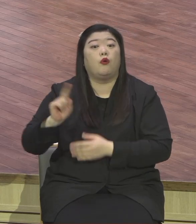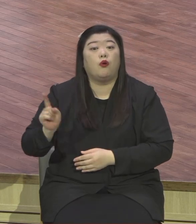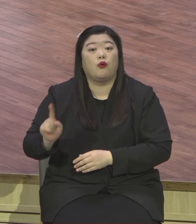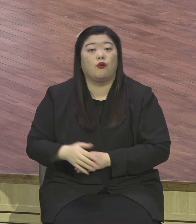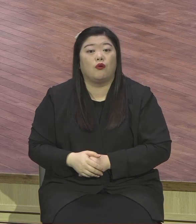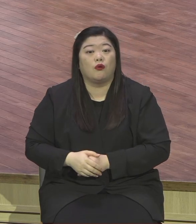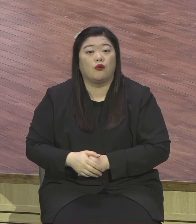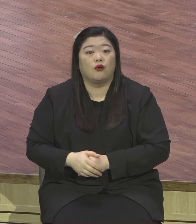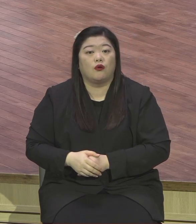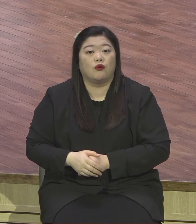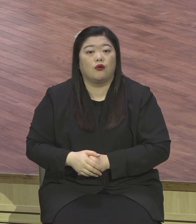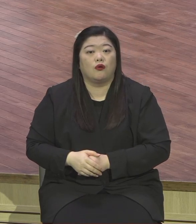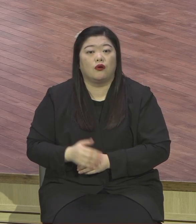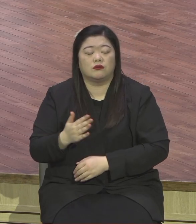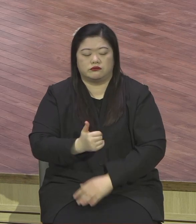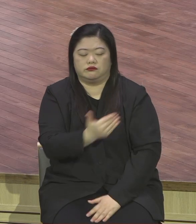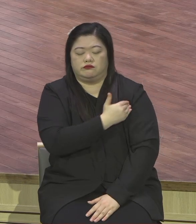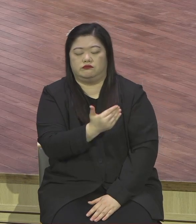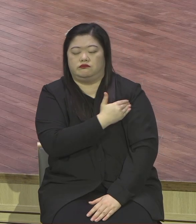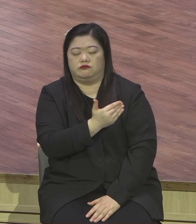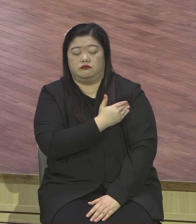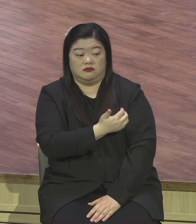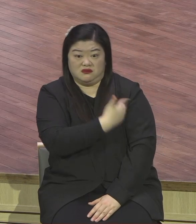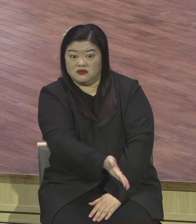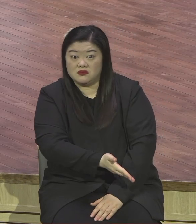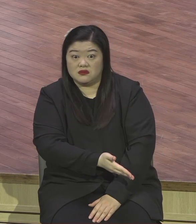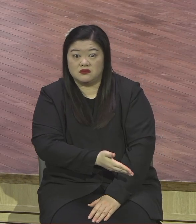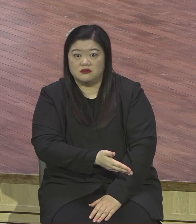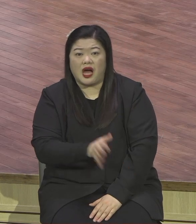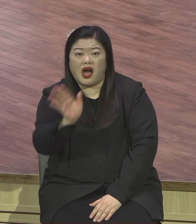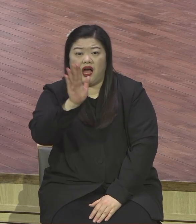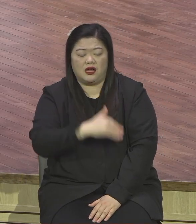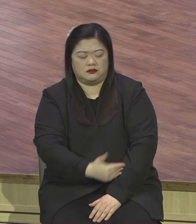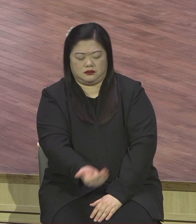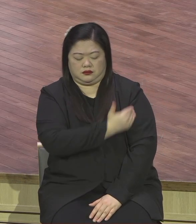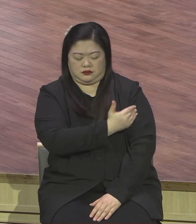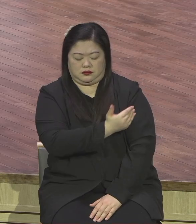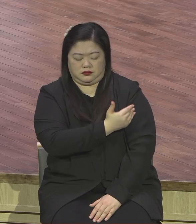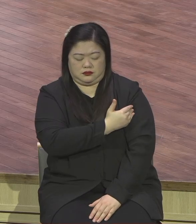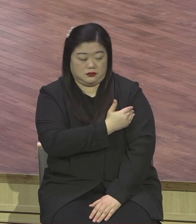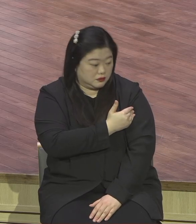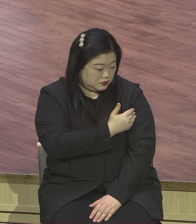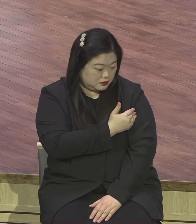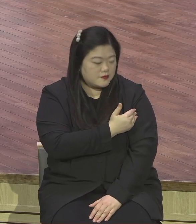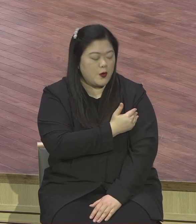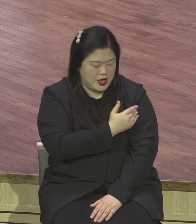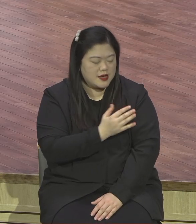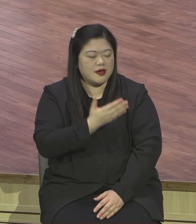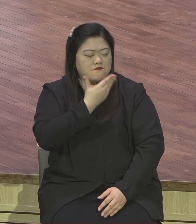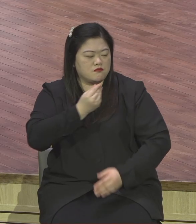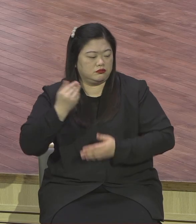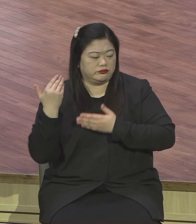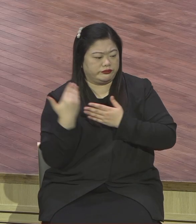영적 지각변동이 일어나요. 영적 지각변동이 무슨 말입니까.